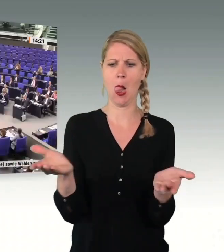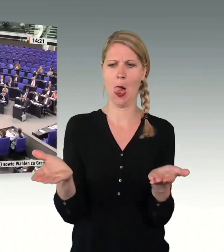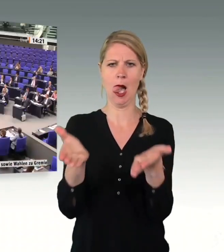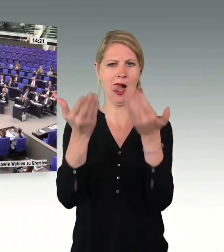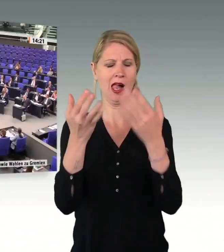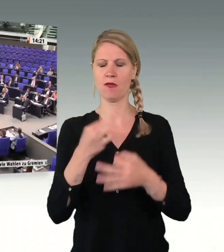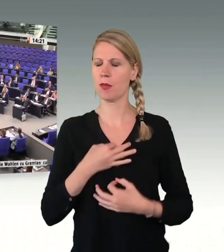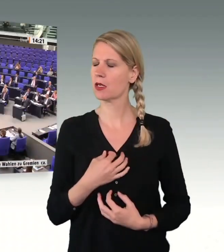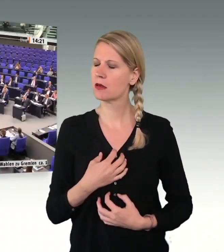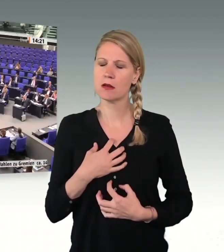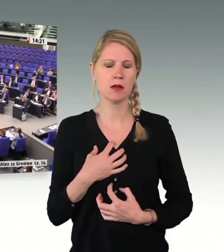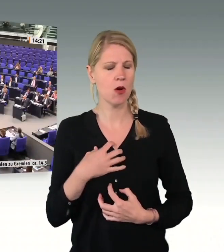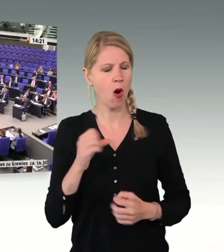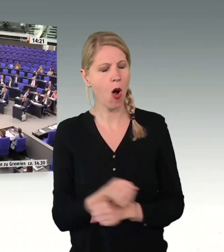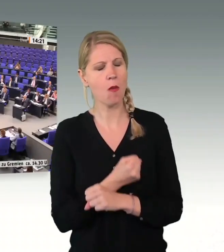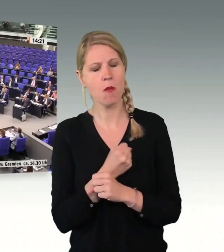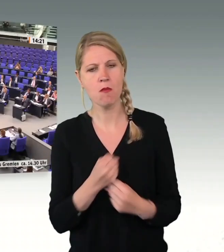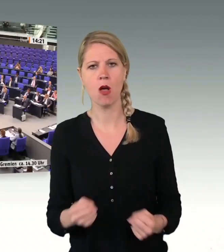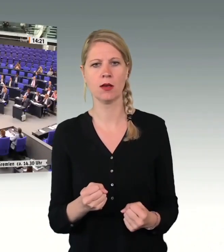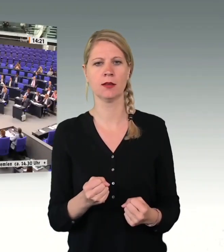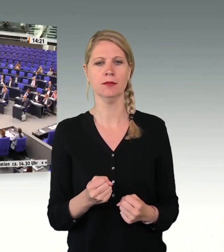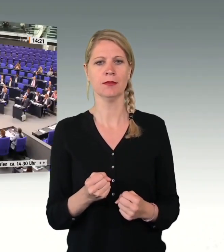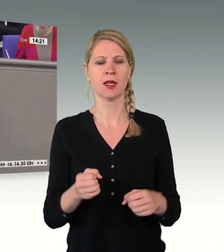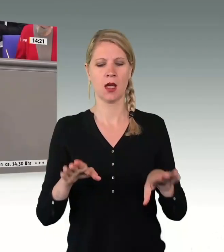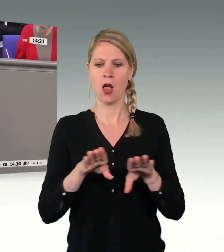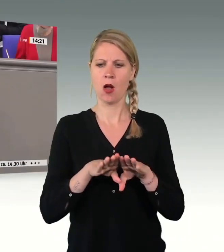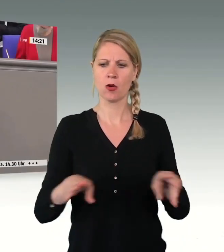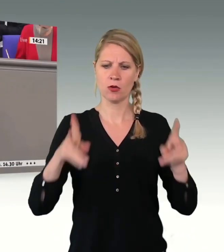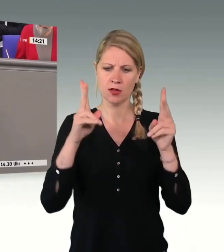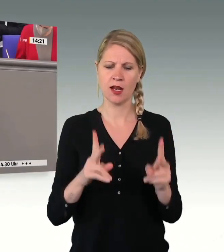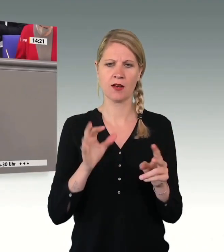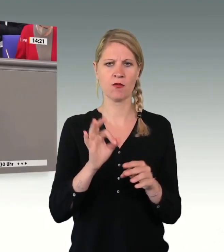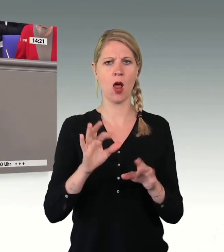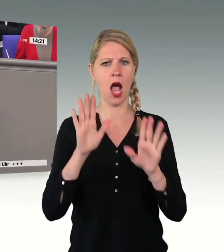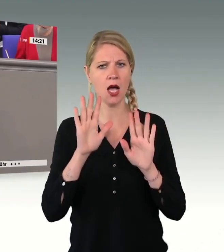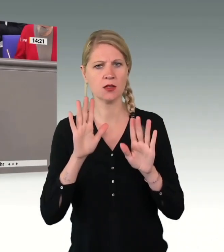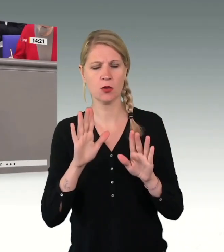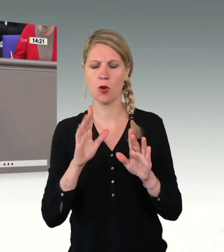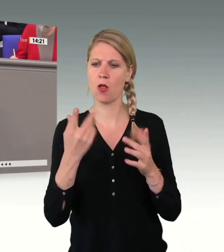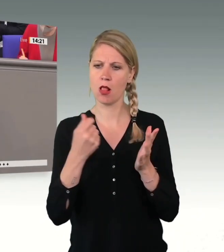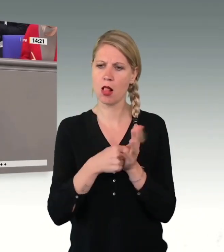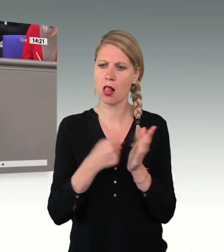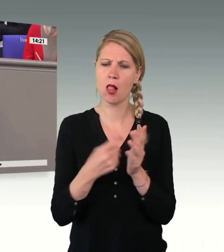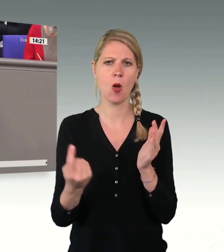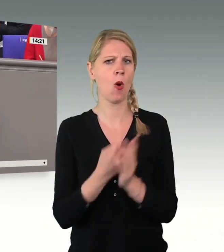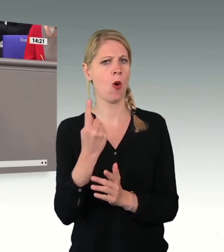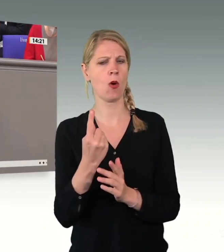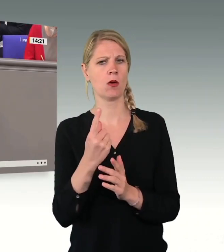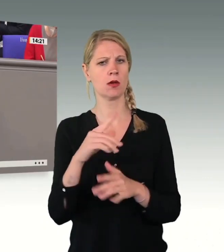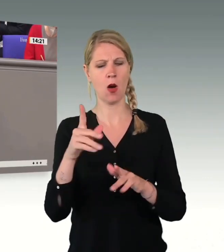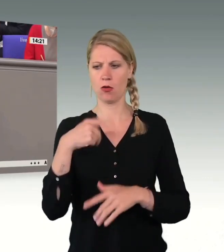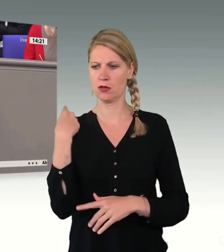das Grundrecht auf Asyl ein sehr, sehr hohes Gut. Und es gehört zu unserem Verständnis von Humanität.